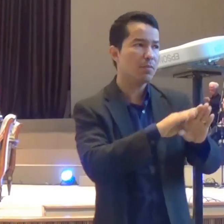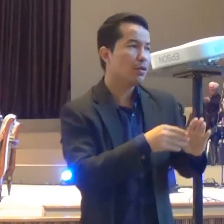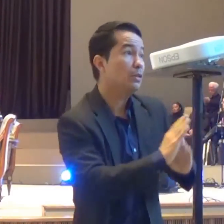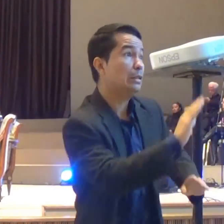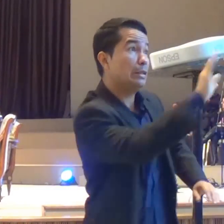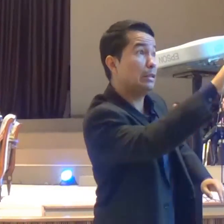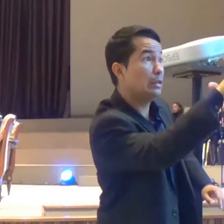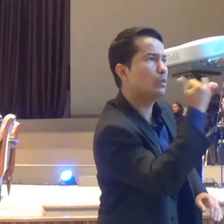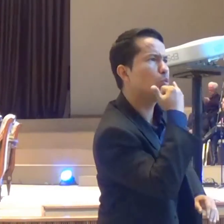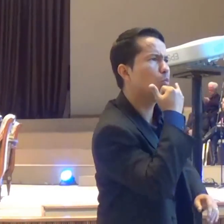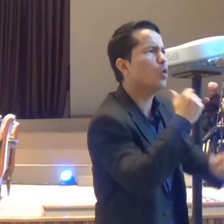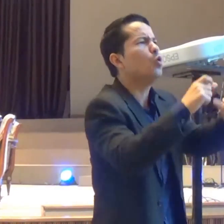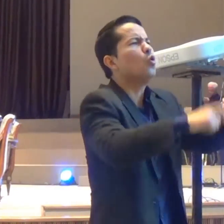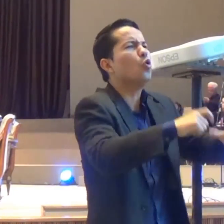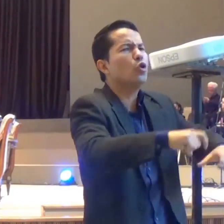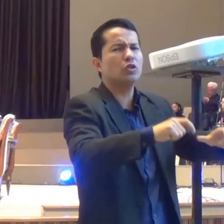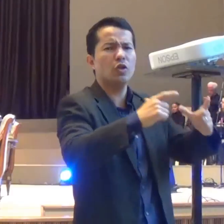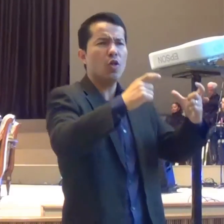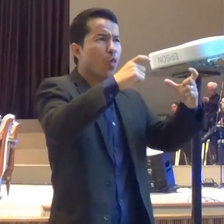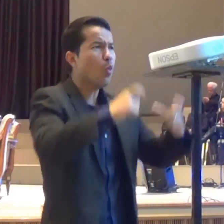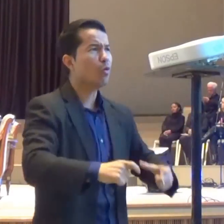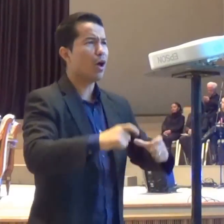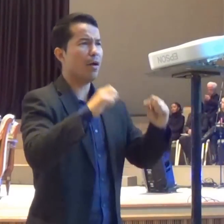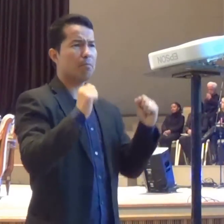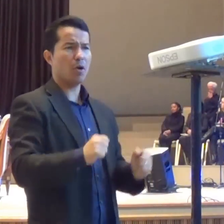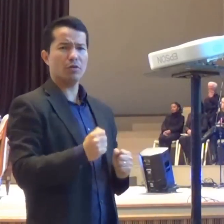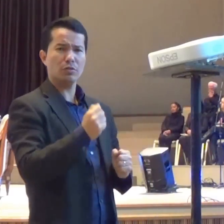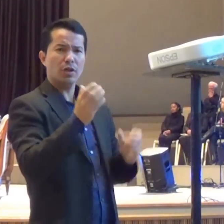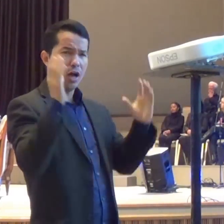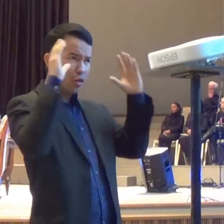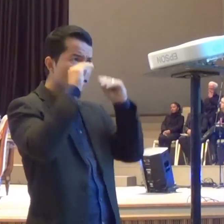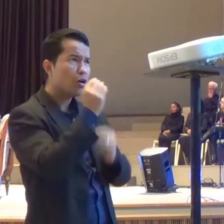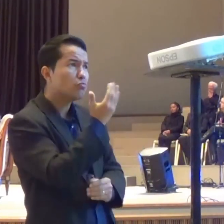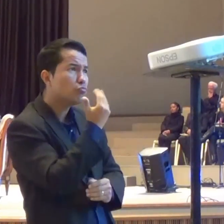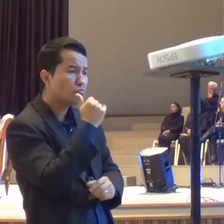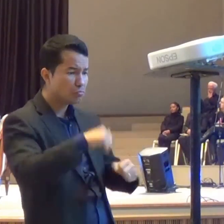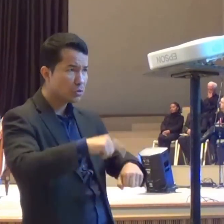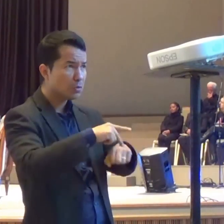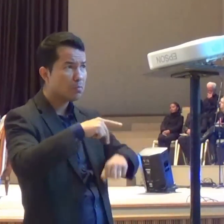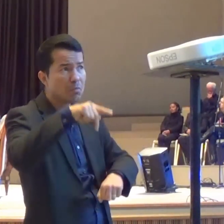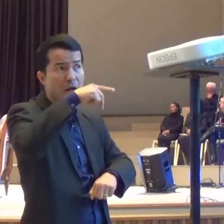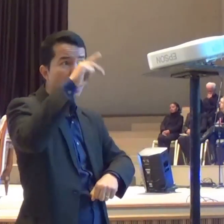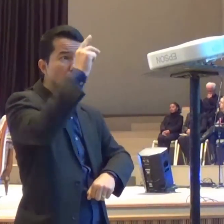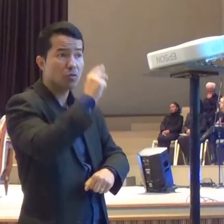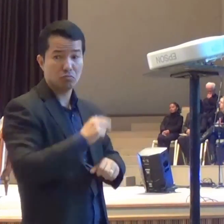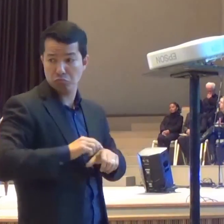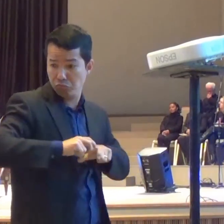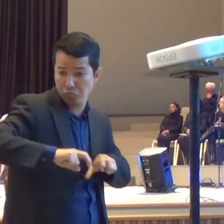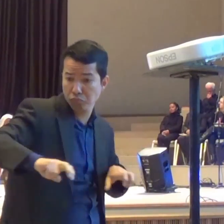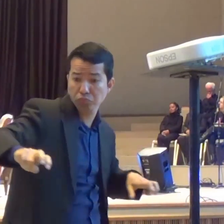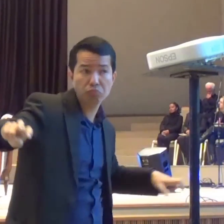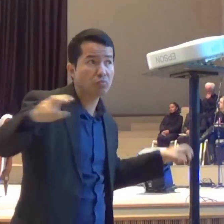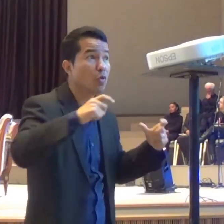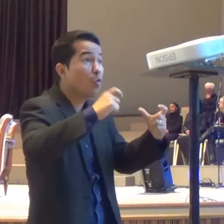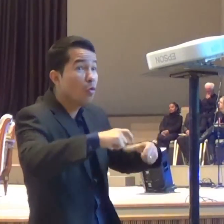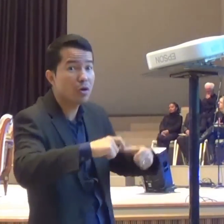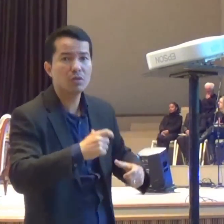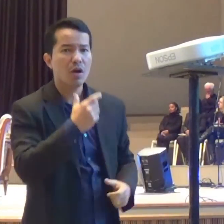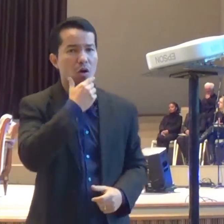Onde é o salão de hóspedes no qual poderei comer a Páscoa com os meus discípulos? E ele lhes mostrará uma